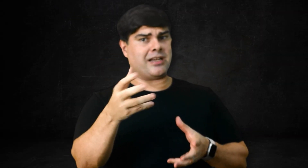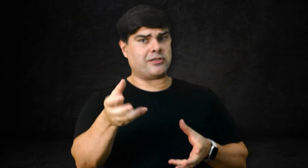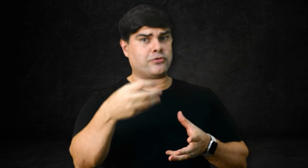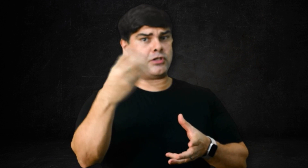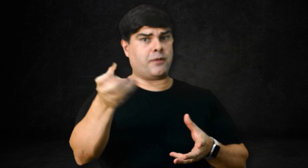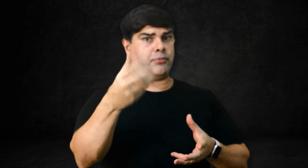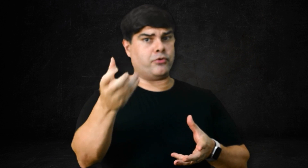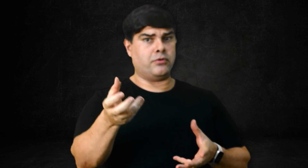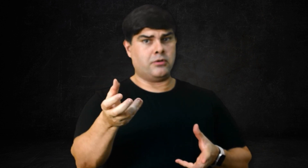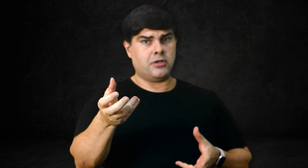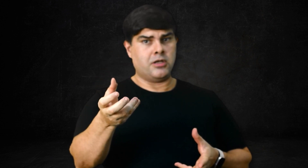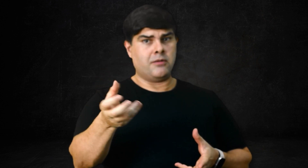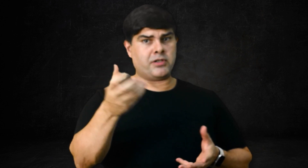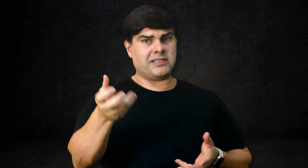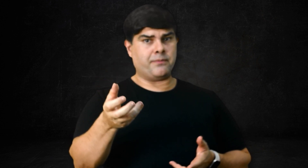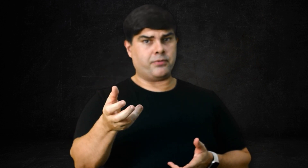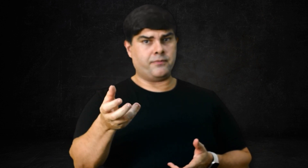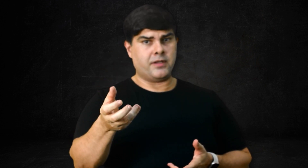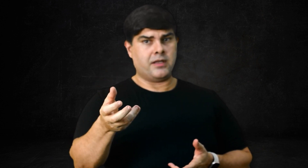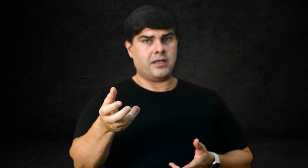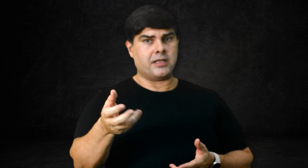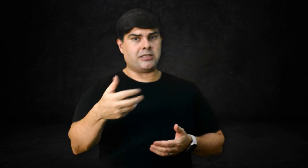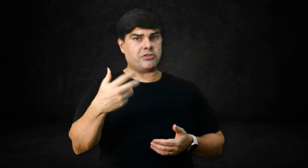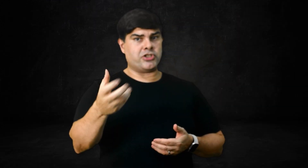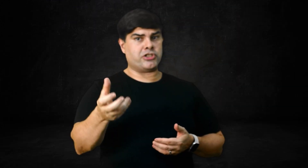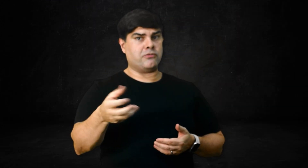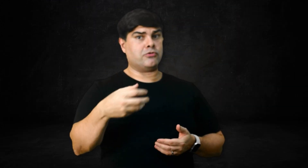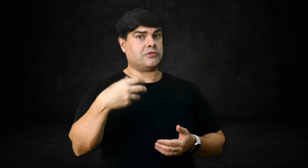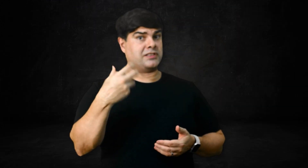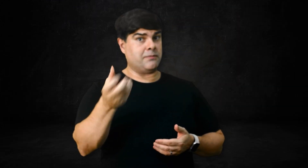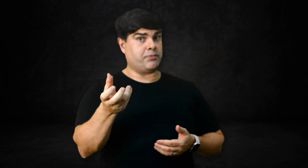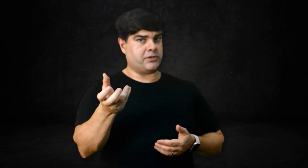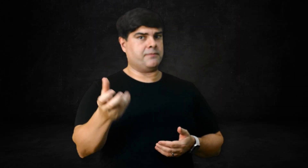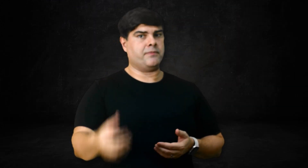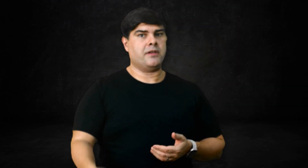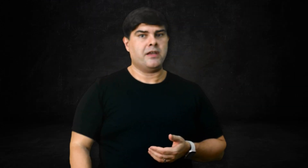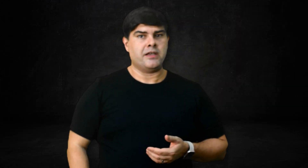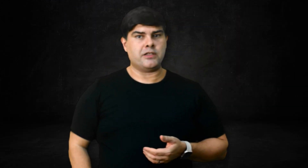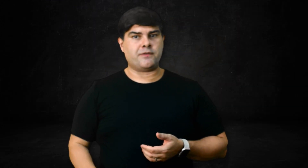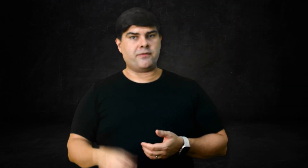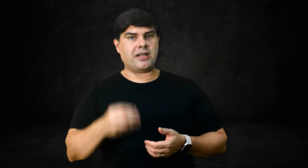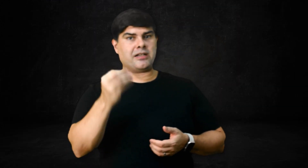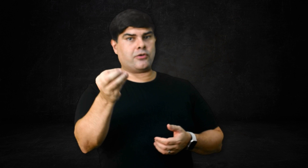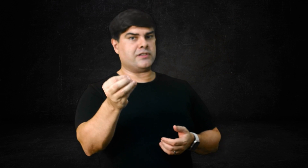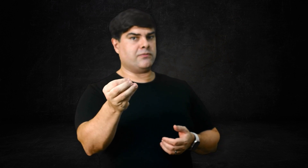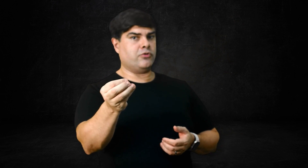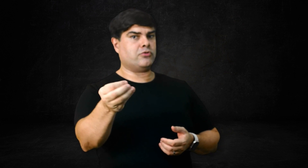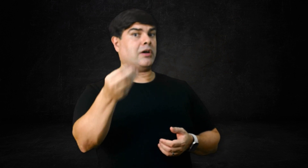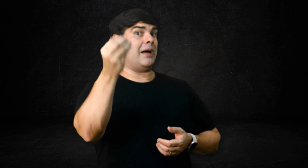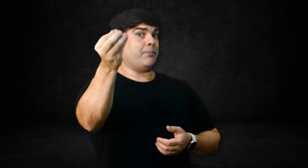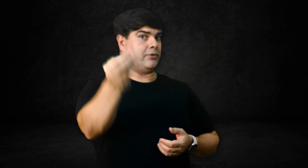açúcar puro, por exemplo, que tem uma digestão muito simples, isso vai virar glicose muito rápido.